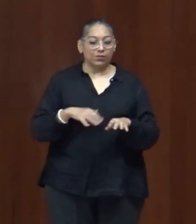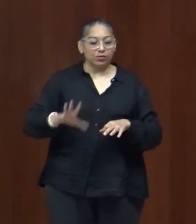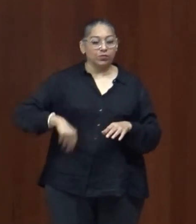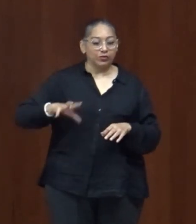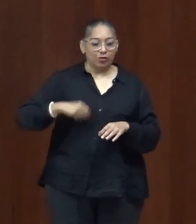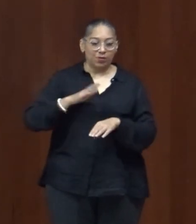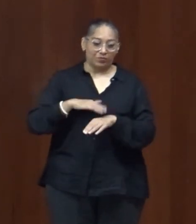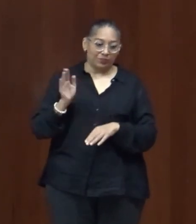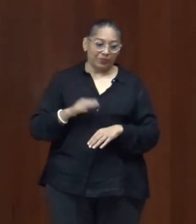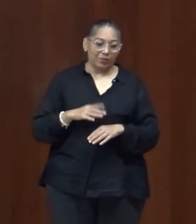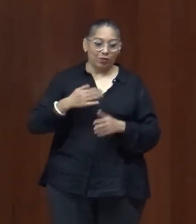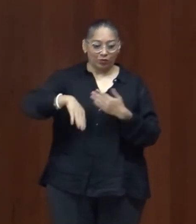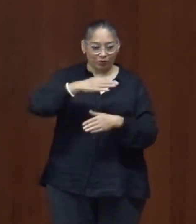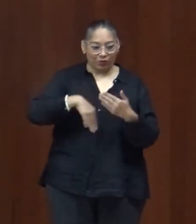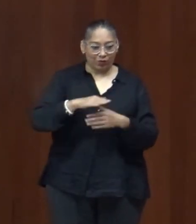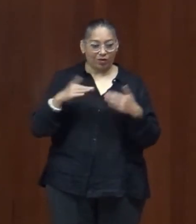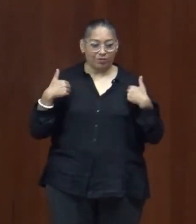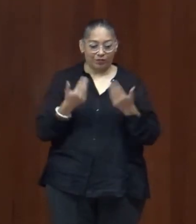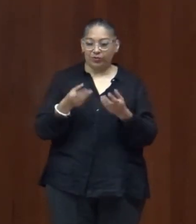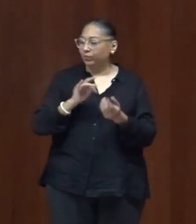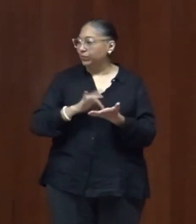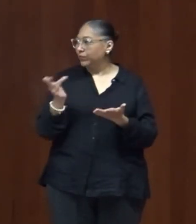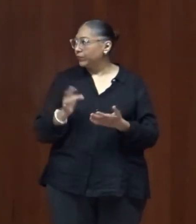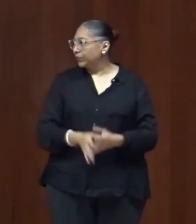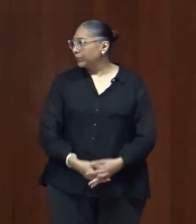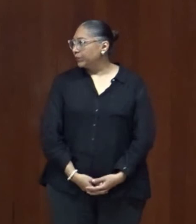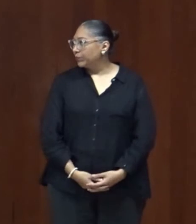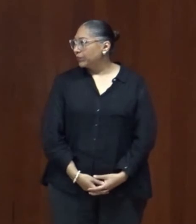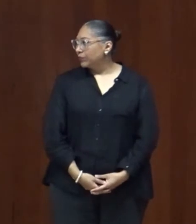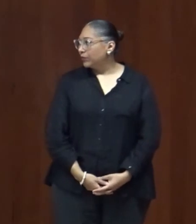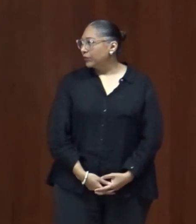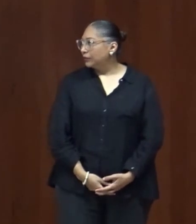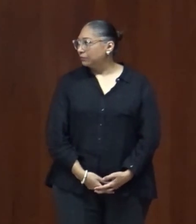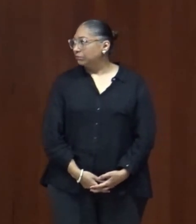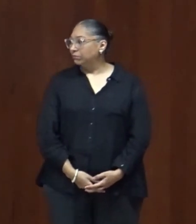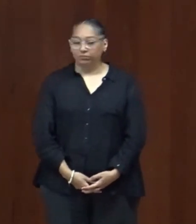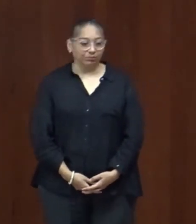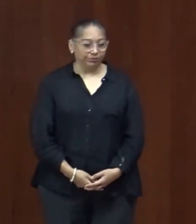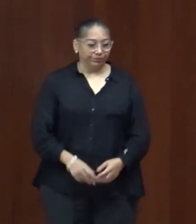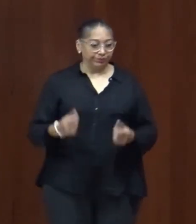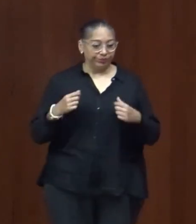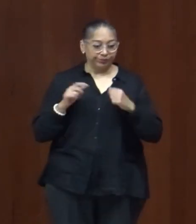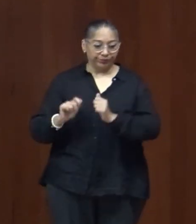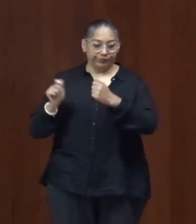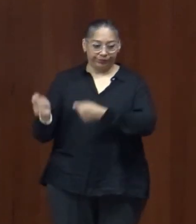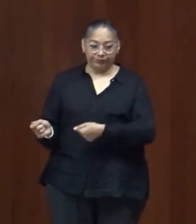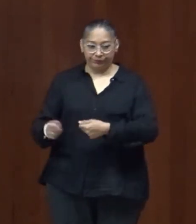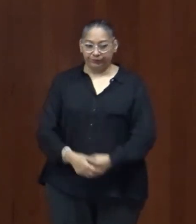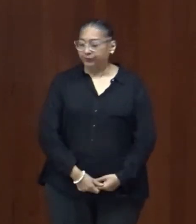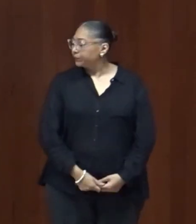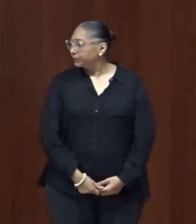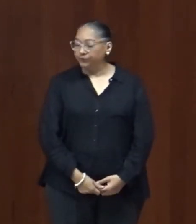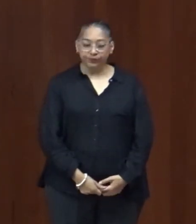comunidad universitaria muchas gracias bueno ahora le pido unas palabras de bienvenida a mi querida